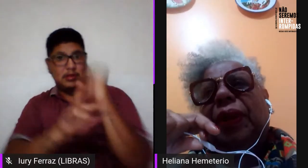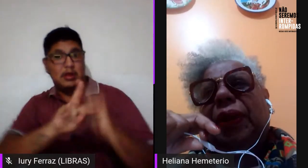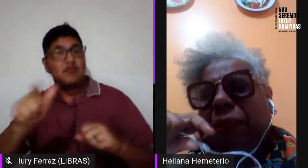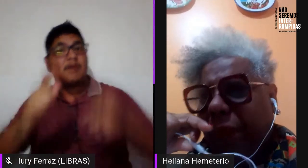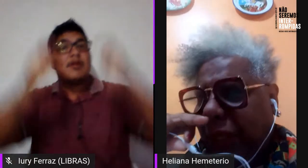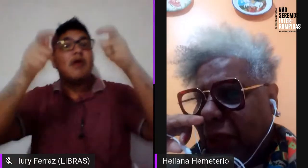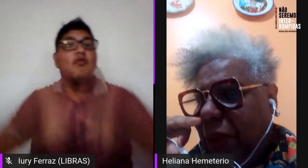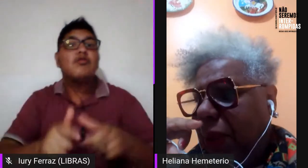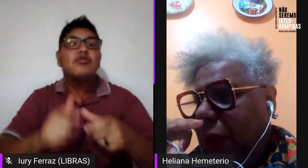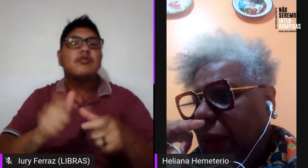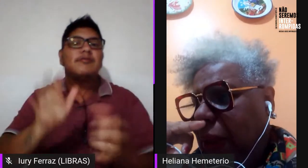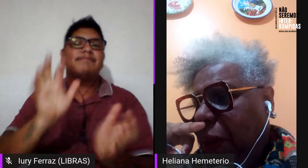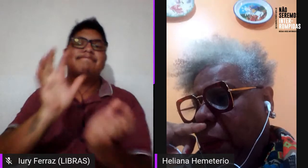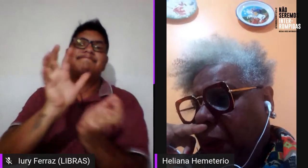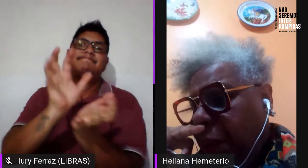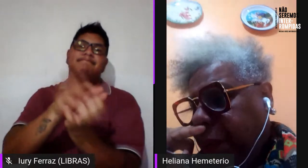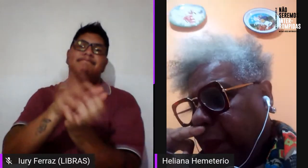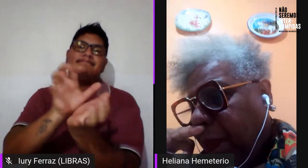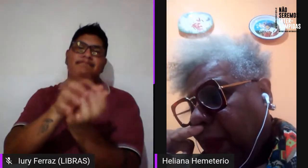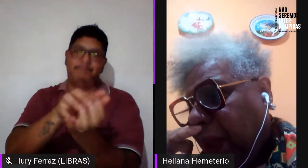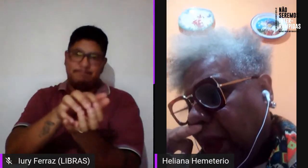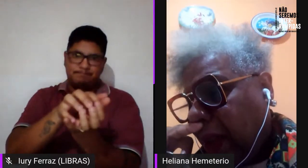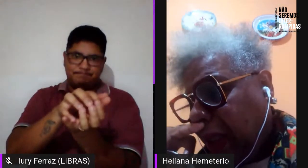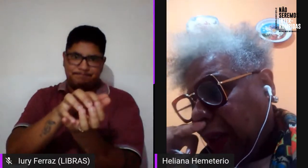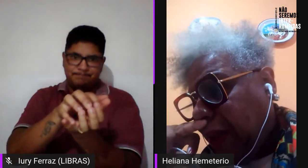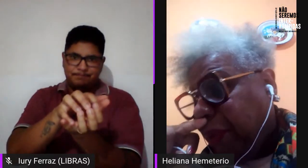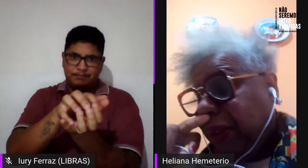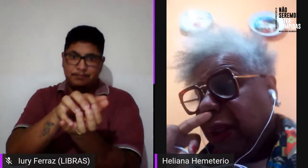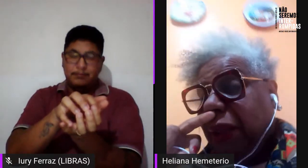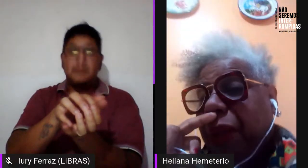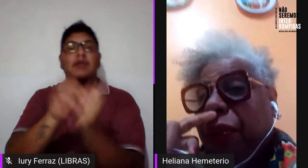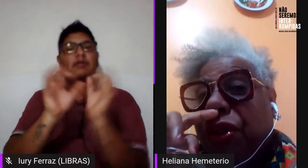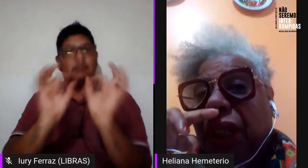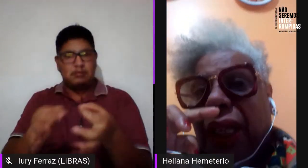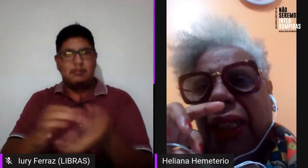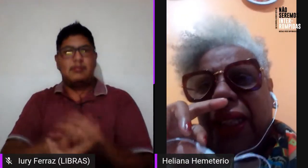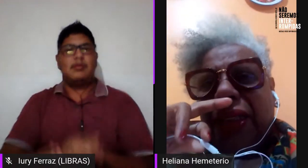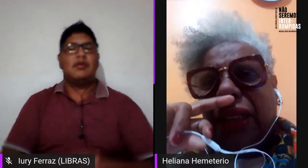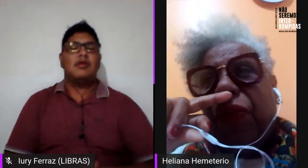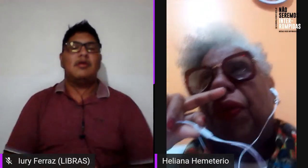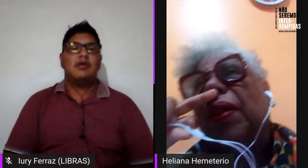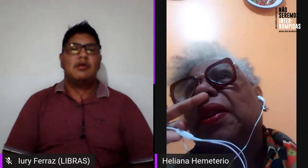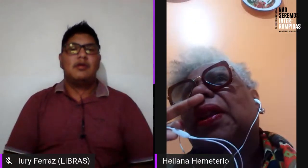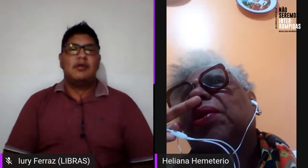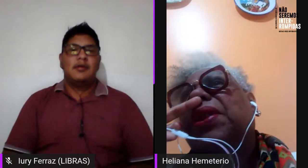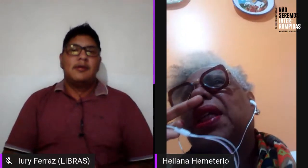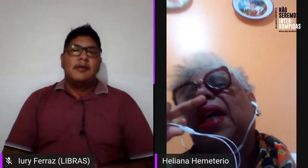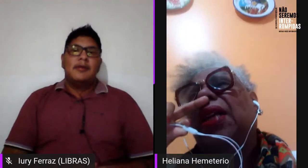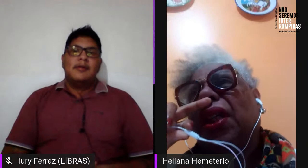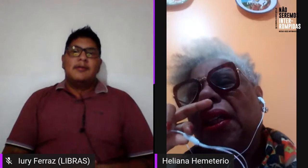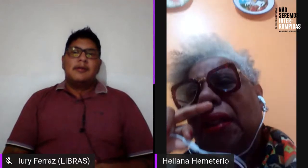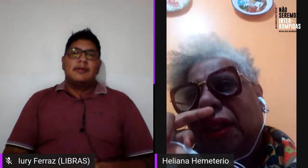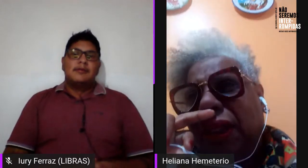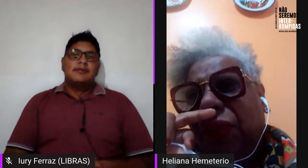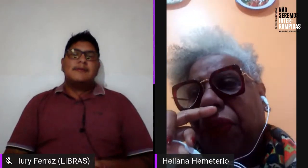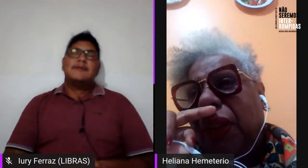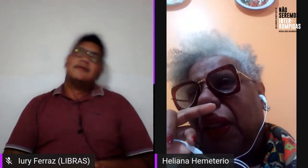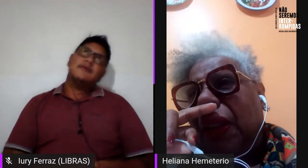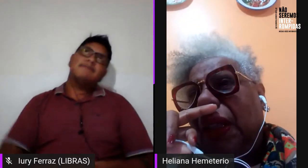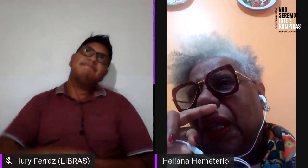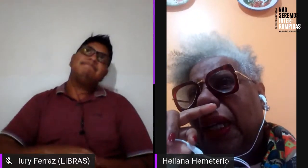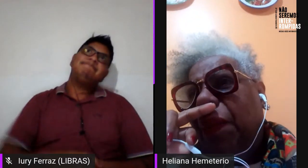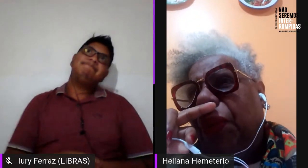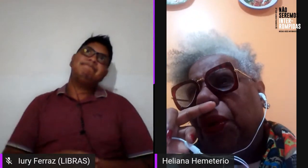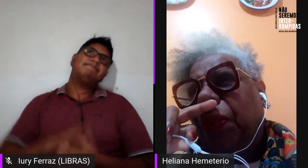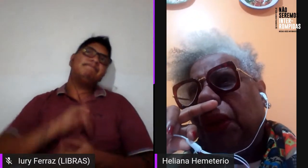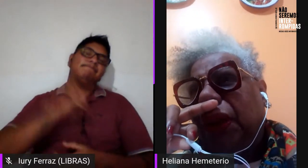Isso. Bom, eu vou chegar lá em Recife, o cenário de Recife,